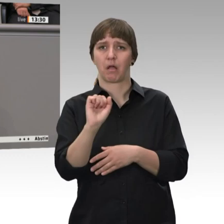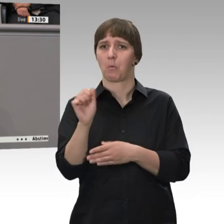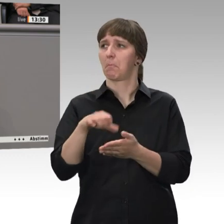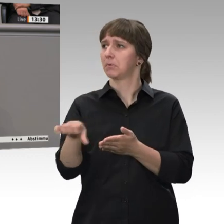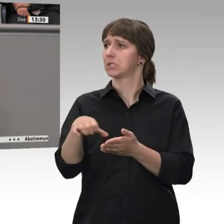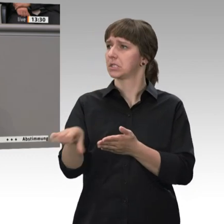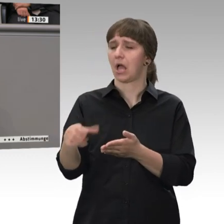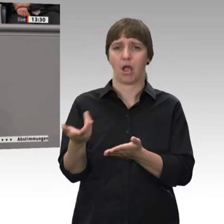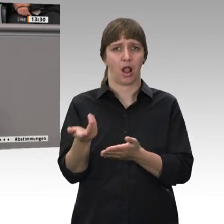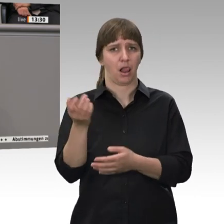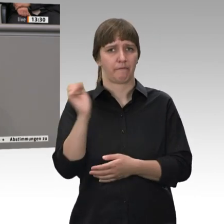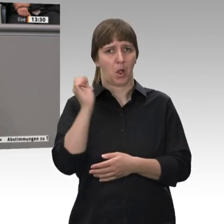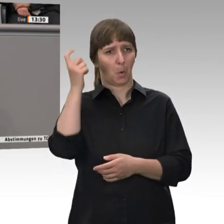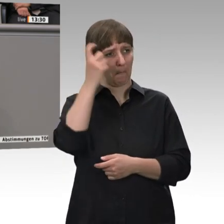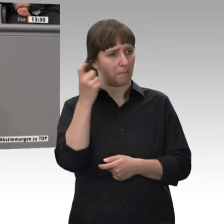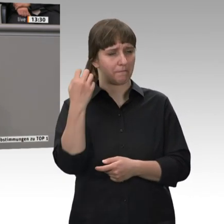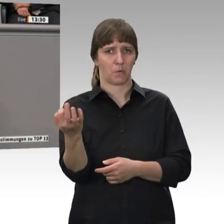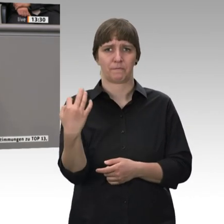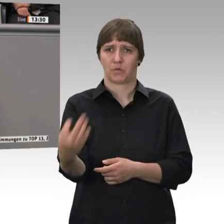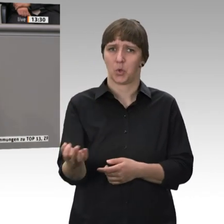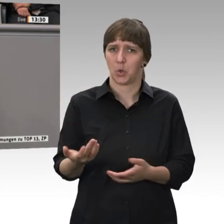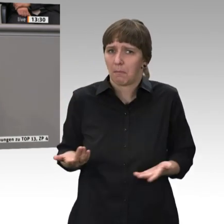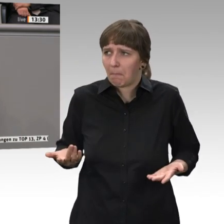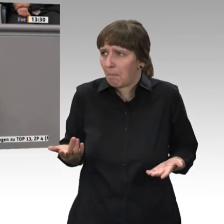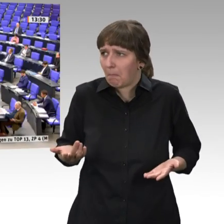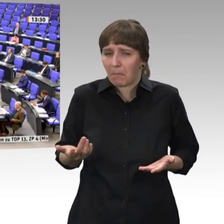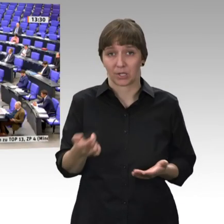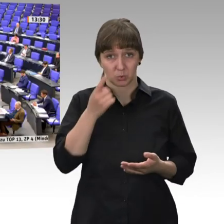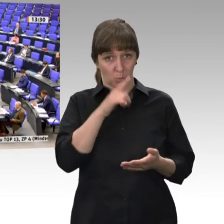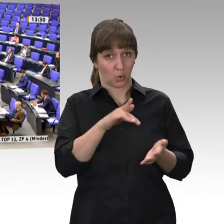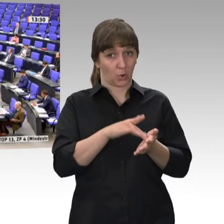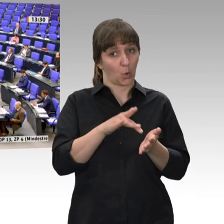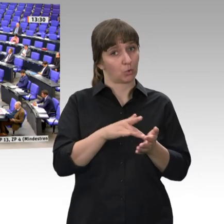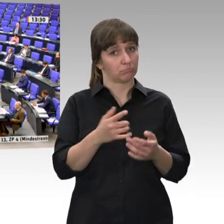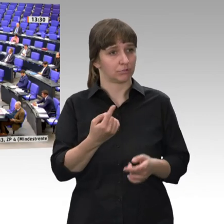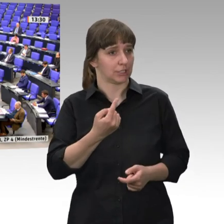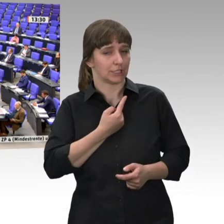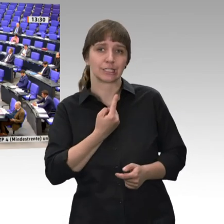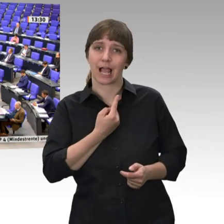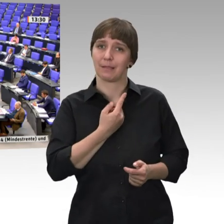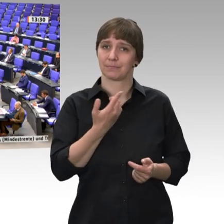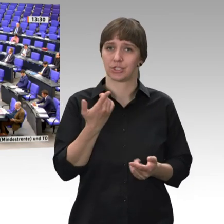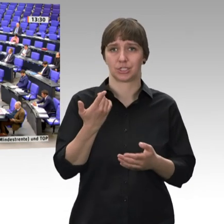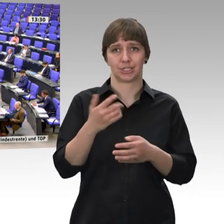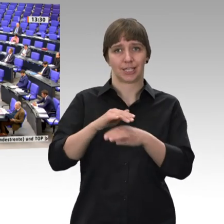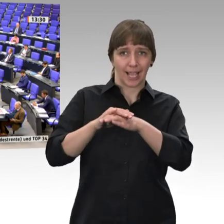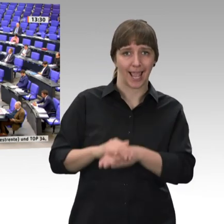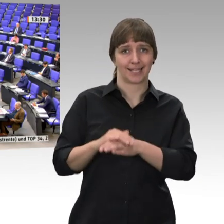Warum soll er es zahlen? Warum nur, er sich selbst den Rentenanwartschaft erwirbt oder das für andere eine